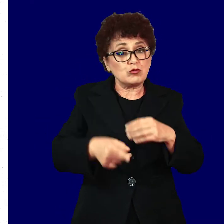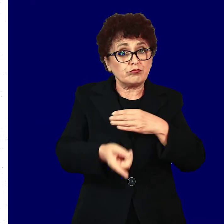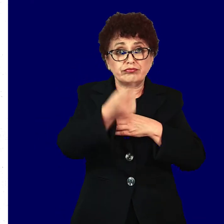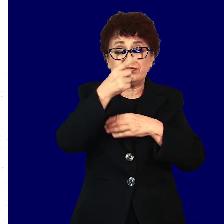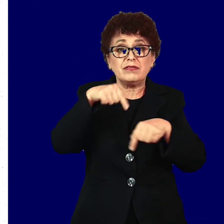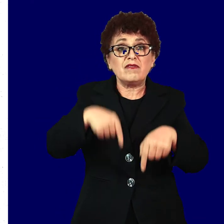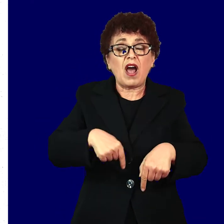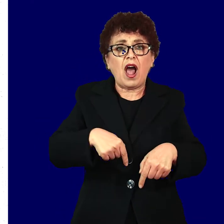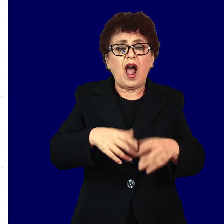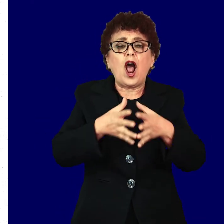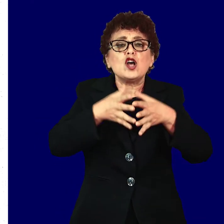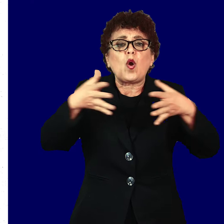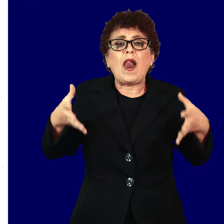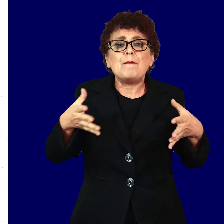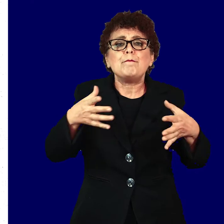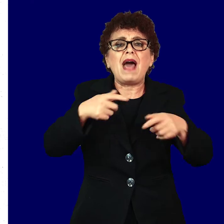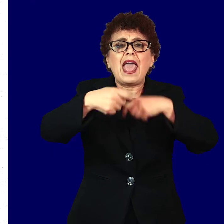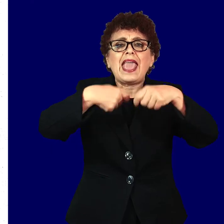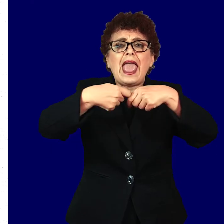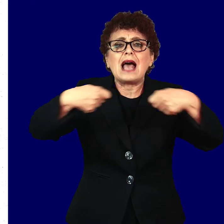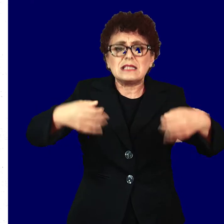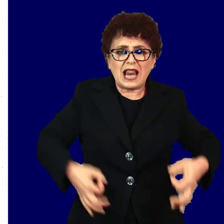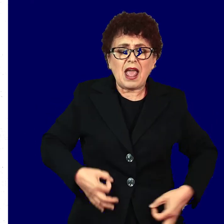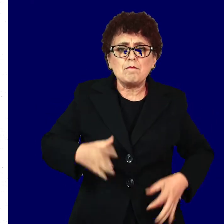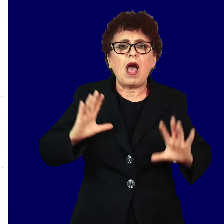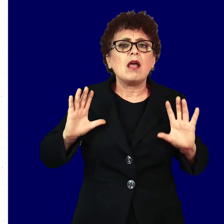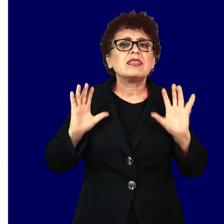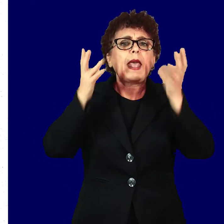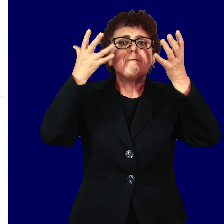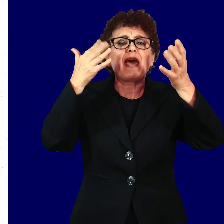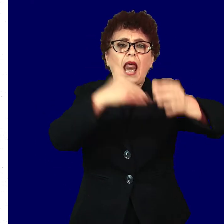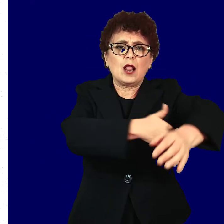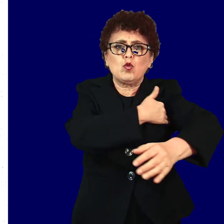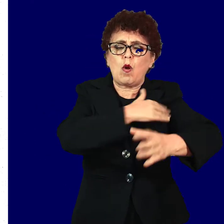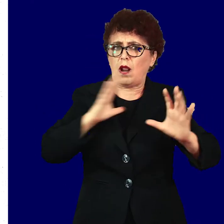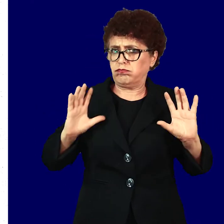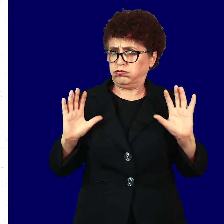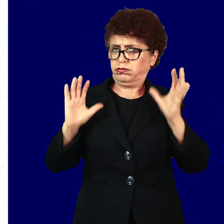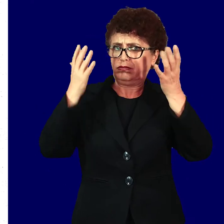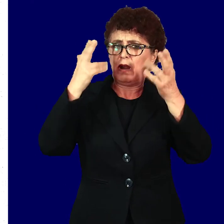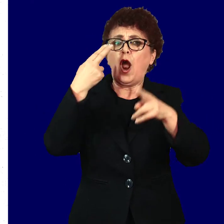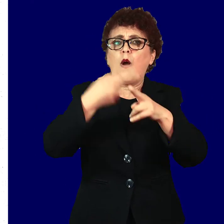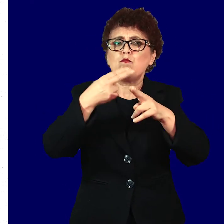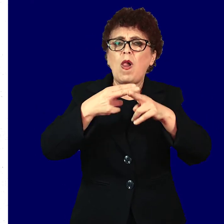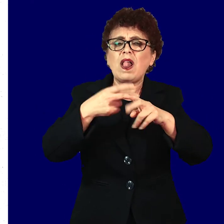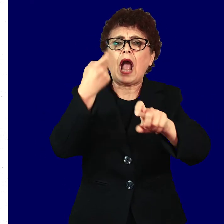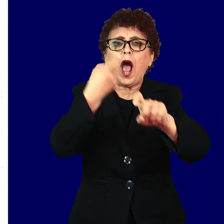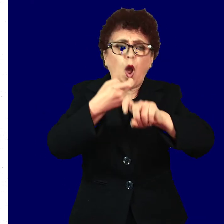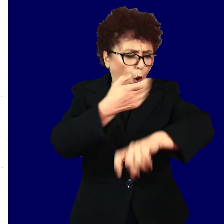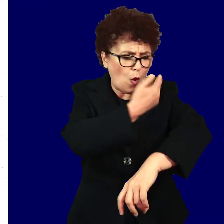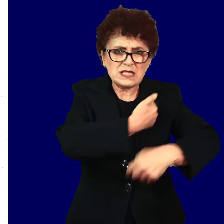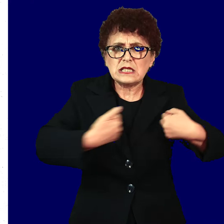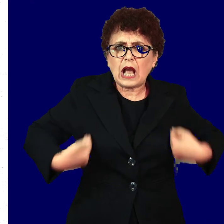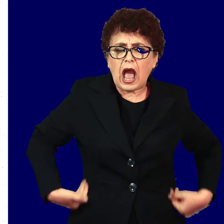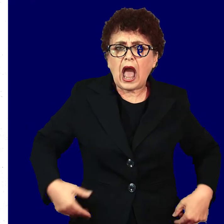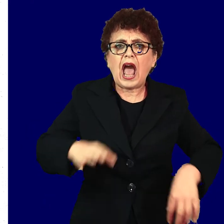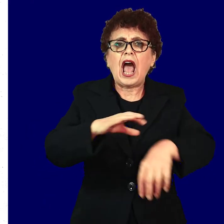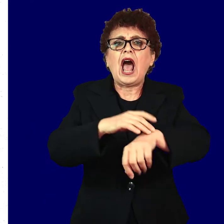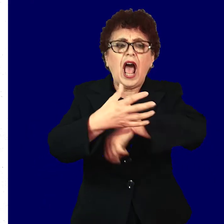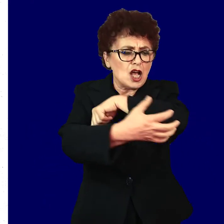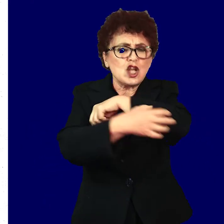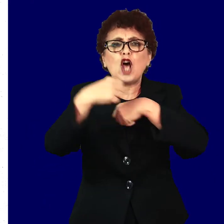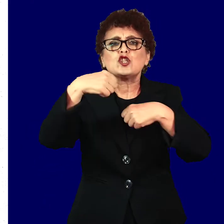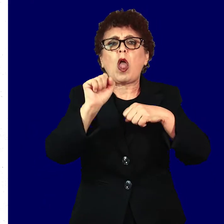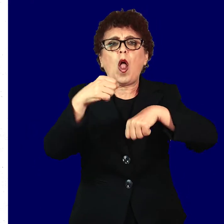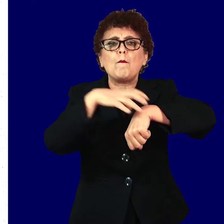појава на сголемени лимфни јазли, покачена телесна температура, болка во коските и зглобовите. Трета